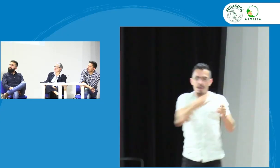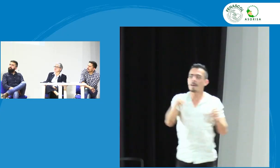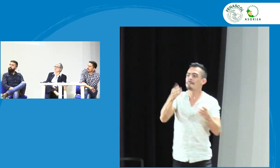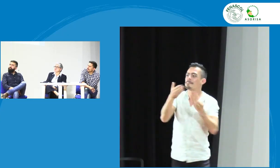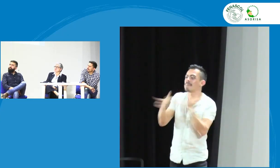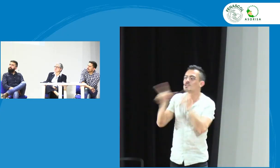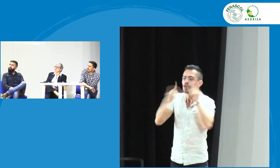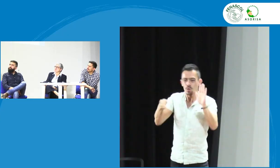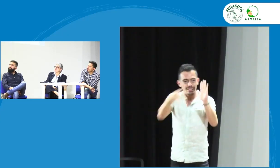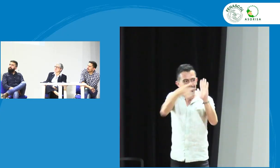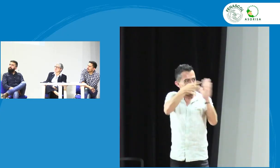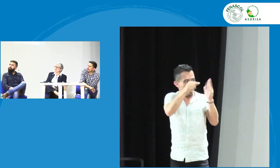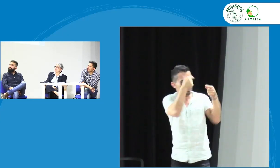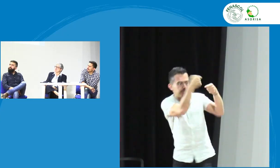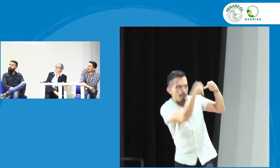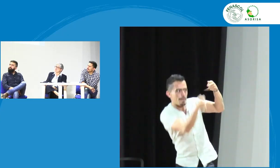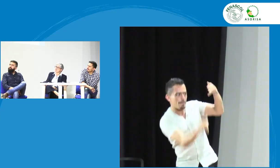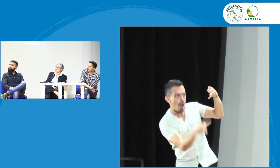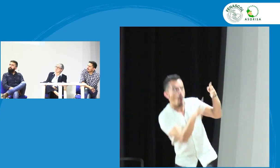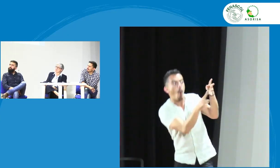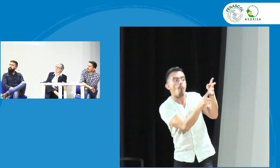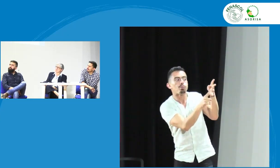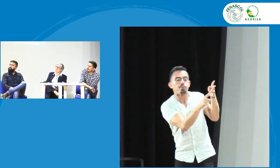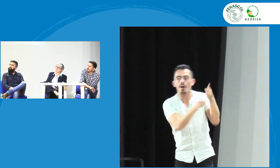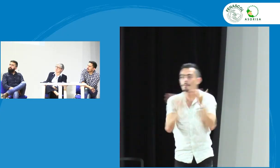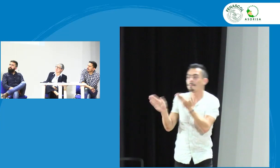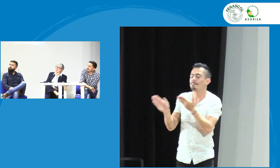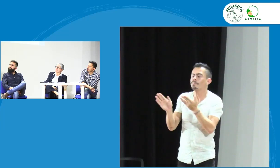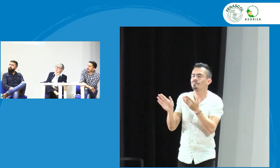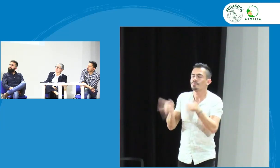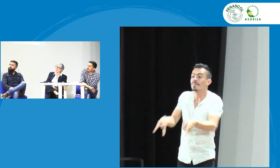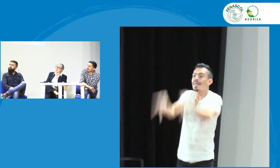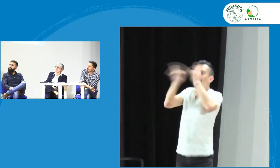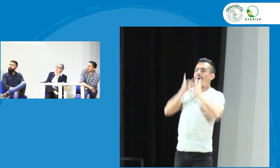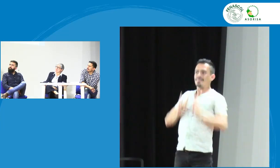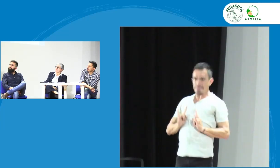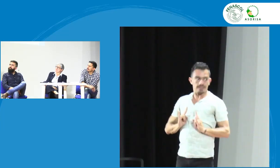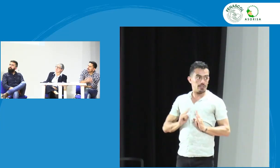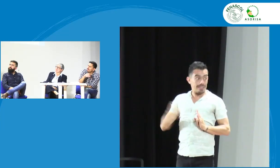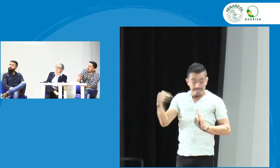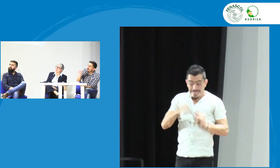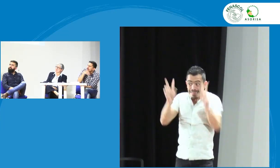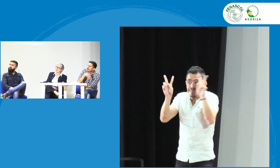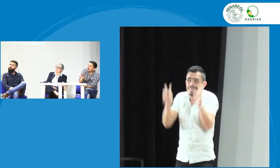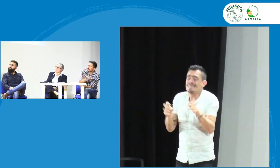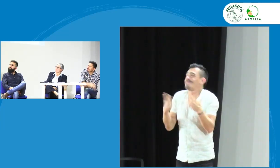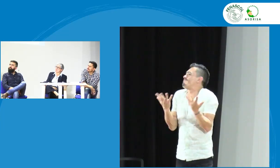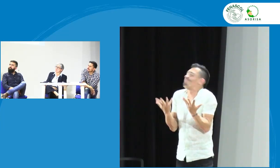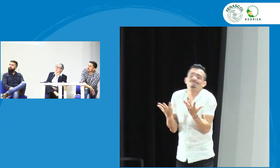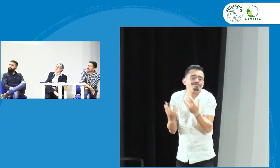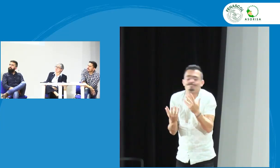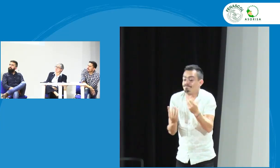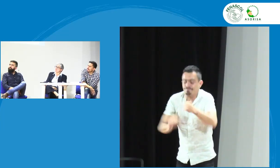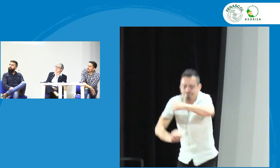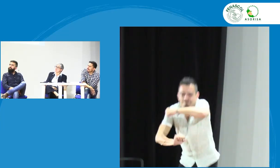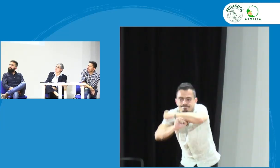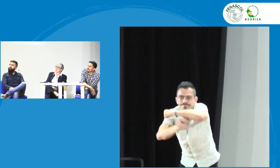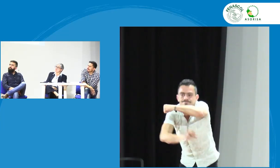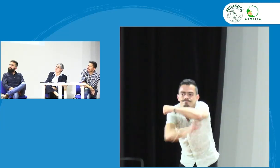una afectación con la educación y pues frente a los lineamientos hay un punto de la adquisición hay